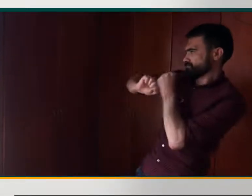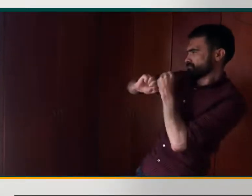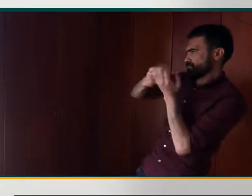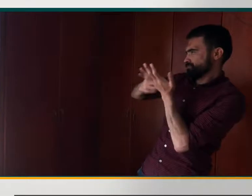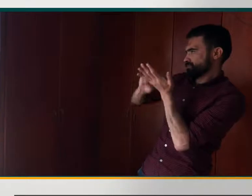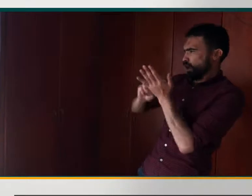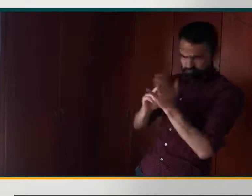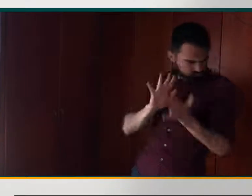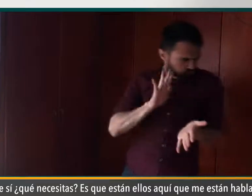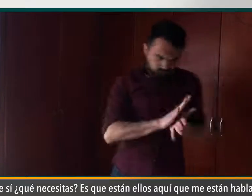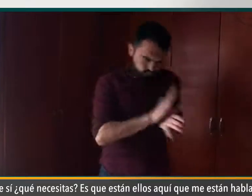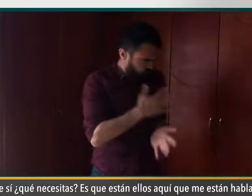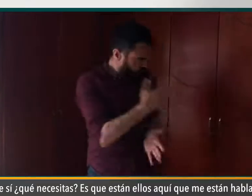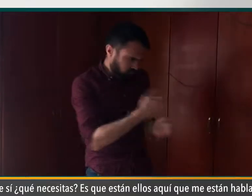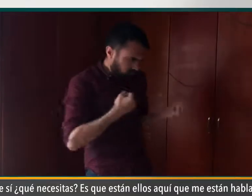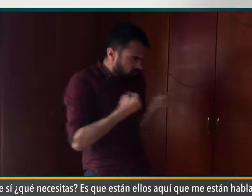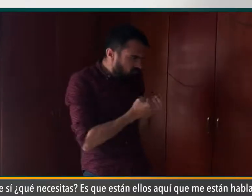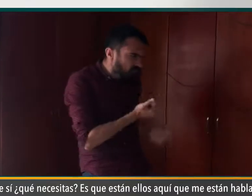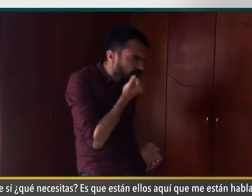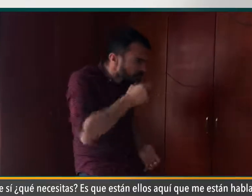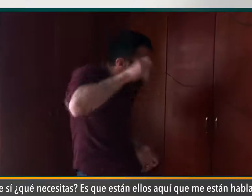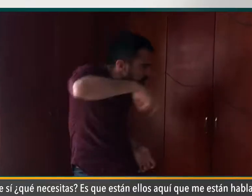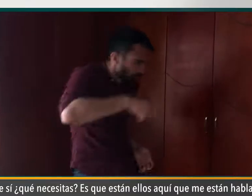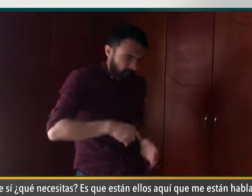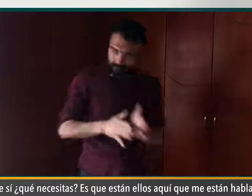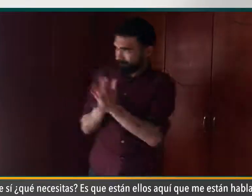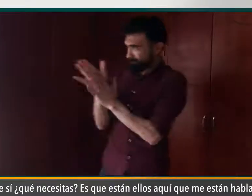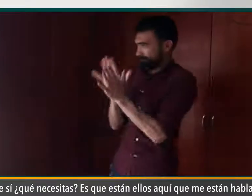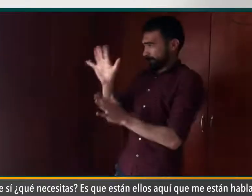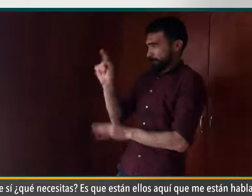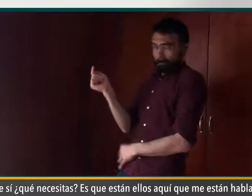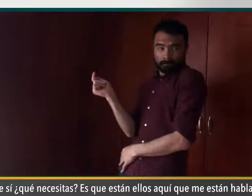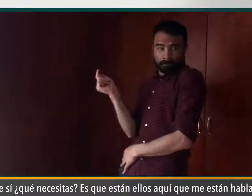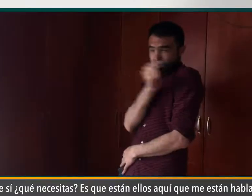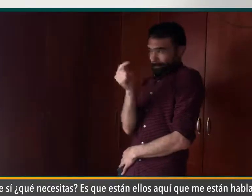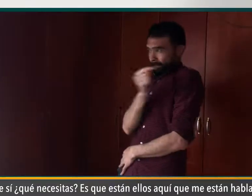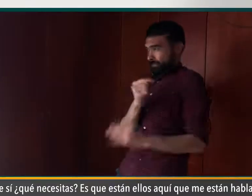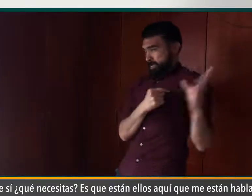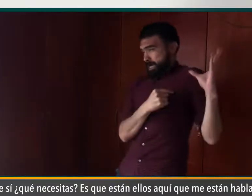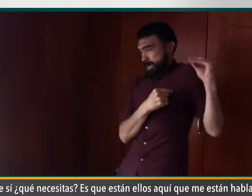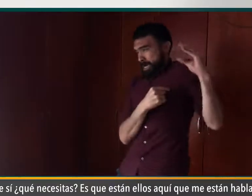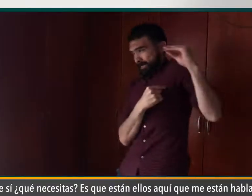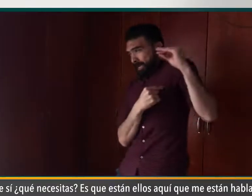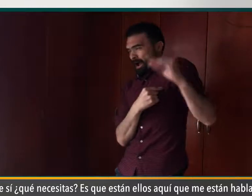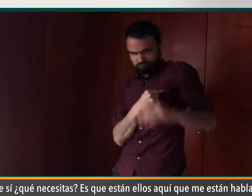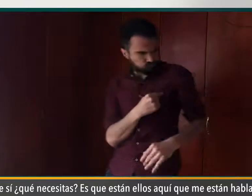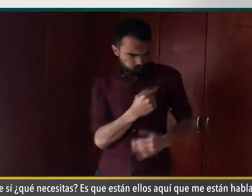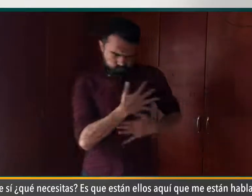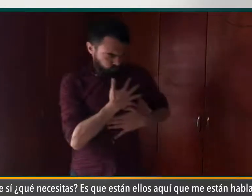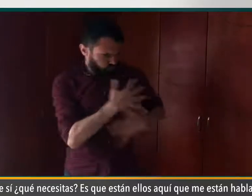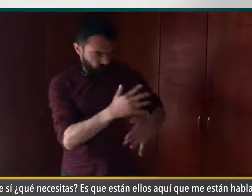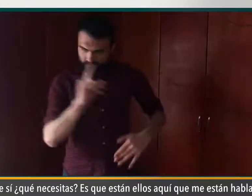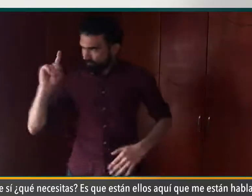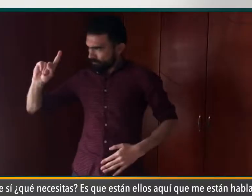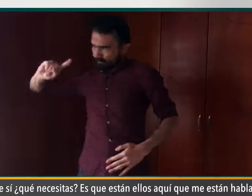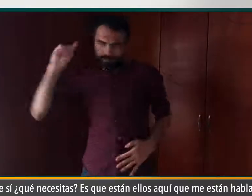para interpretar! ¡Claro que sí! ¿Qué necesitas? ¡Es que están ellos aquí que me están hablando al cuello!